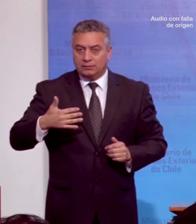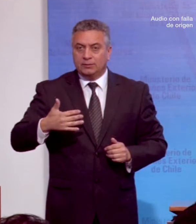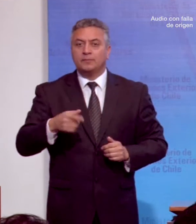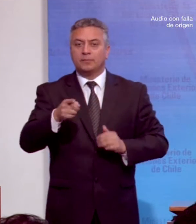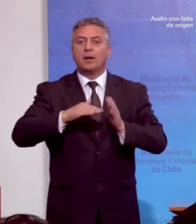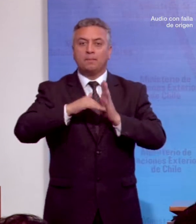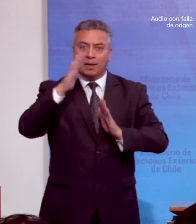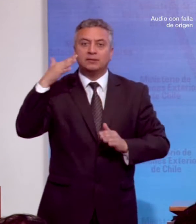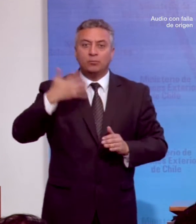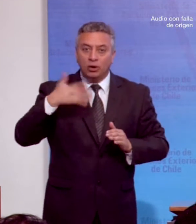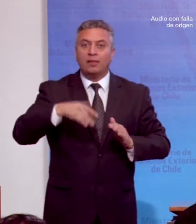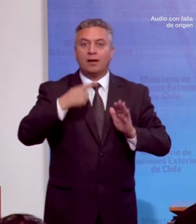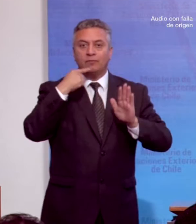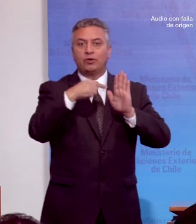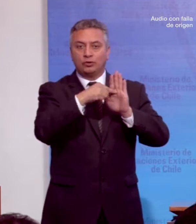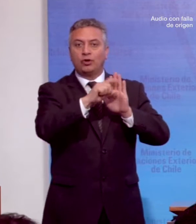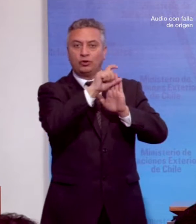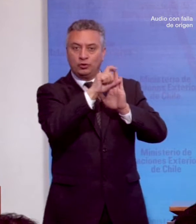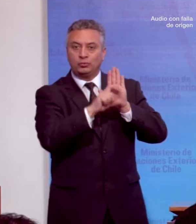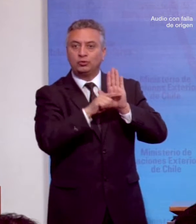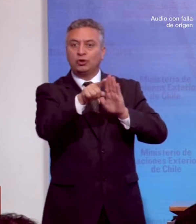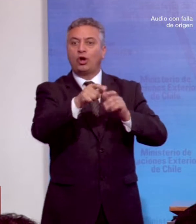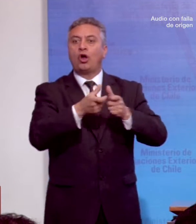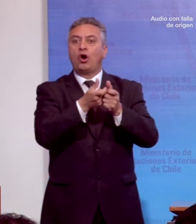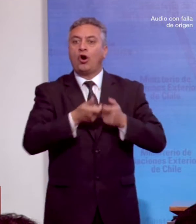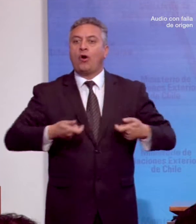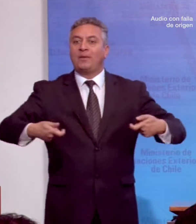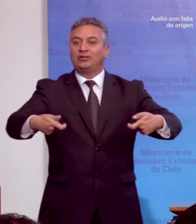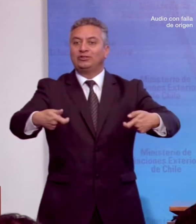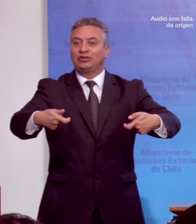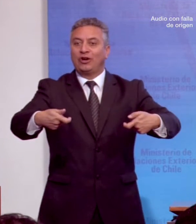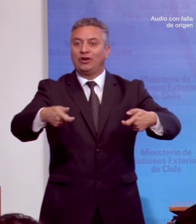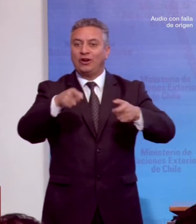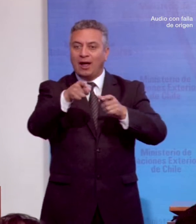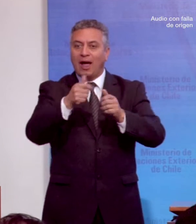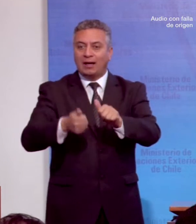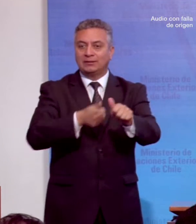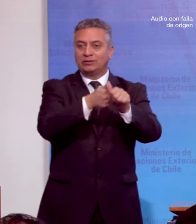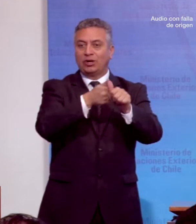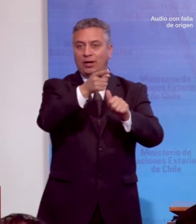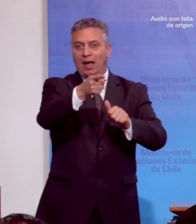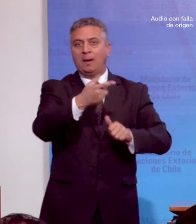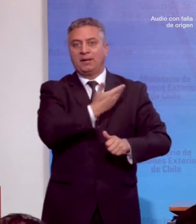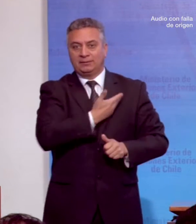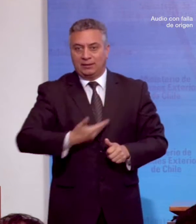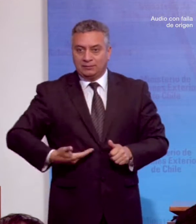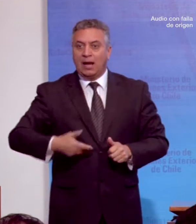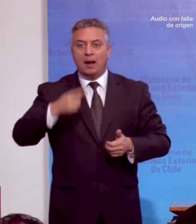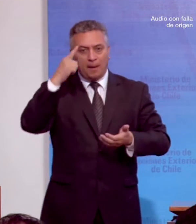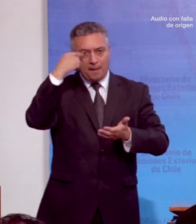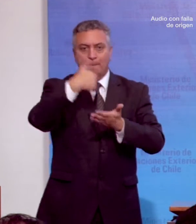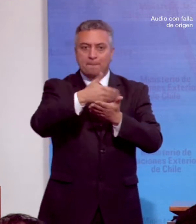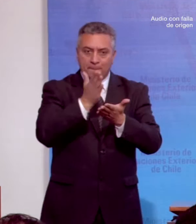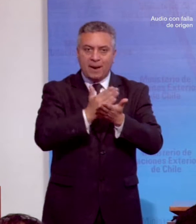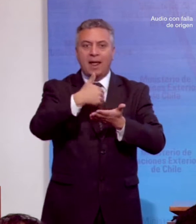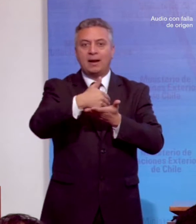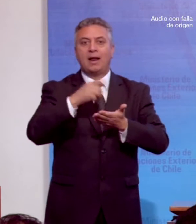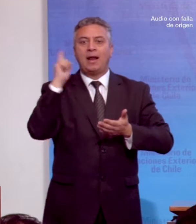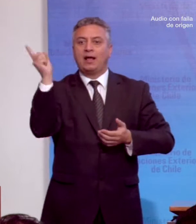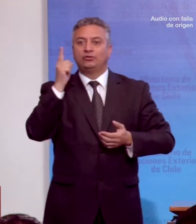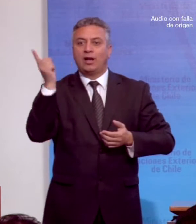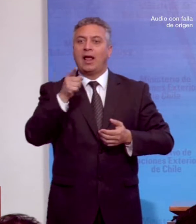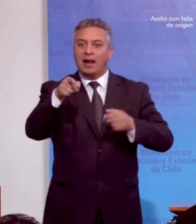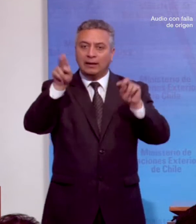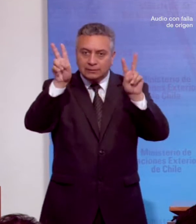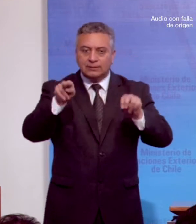ha sido la constitución de la Comisión Asesora Presidencial para el estudio y propuesta del Plan Nacional sobre Inclusión Social de